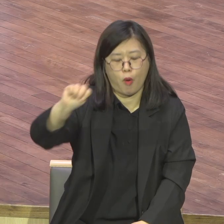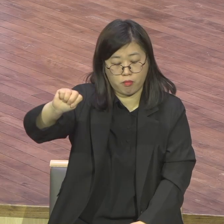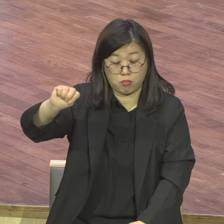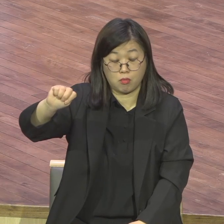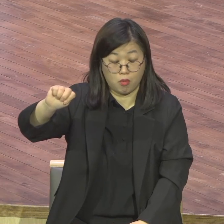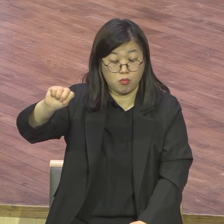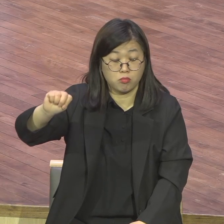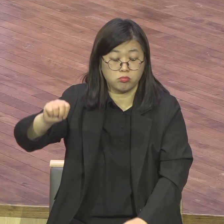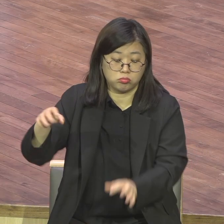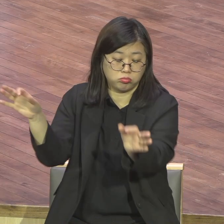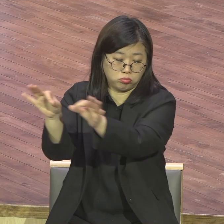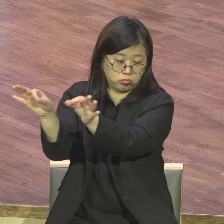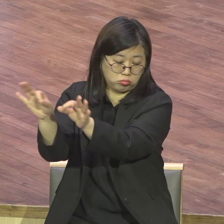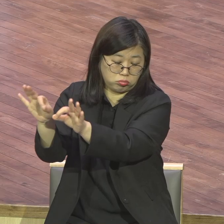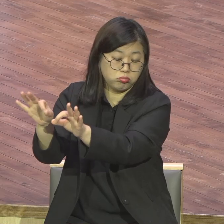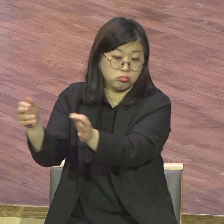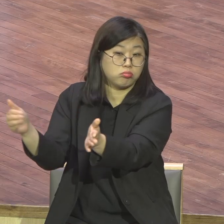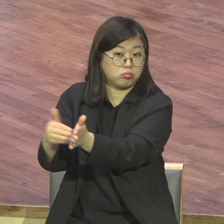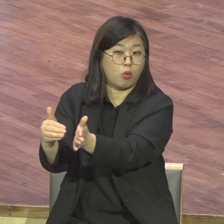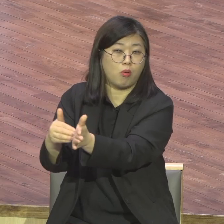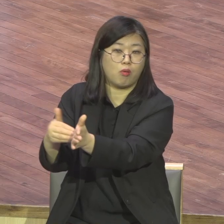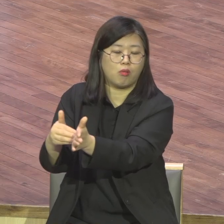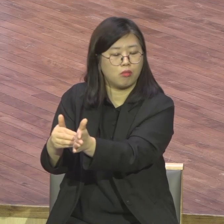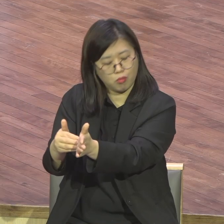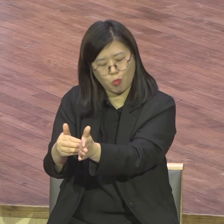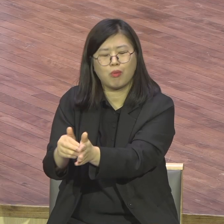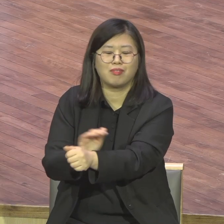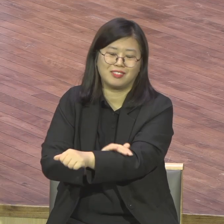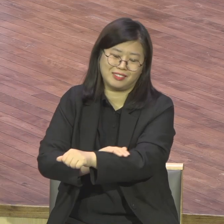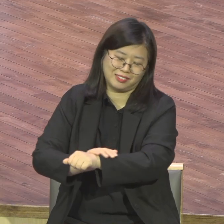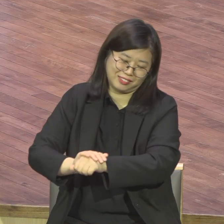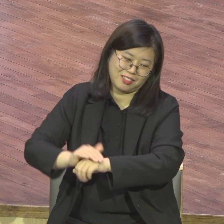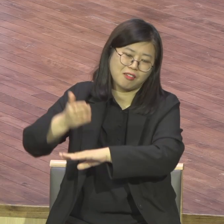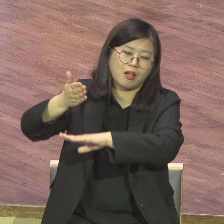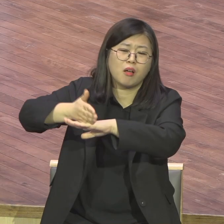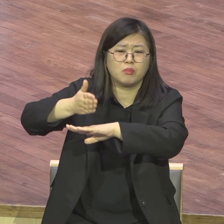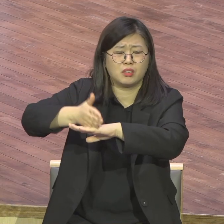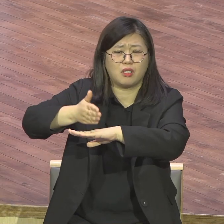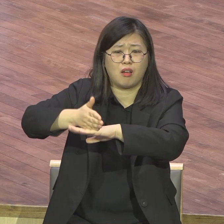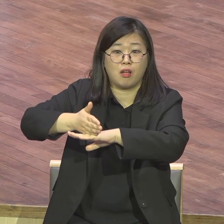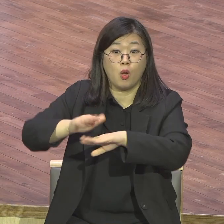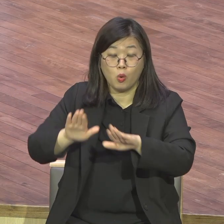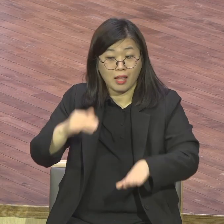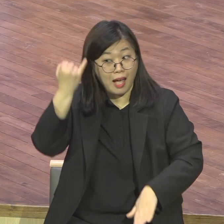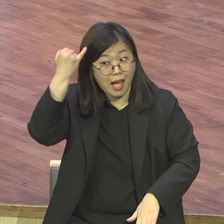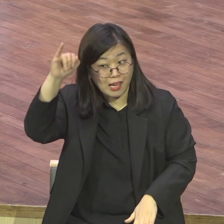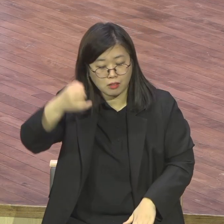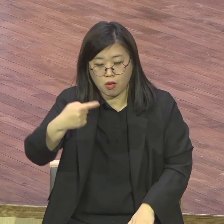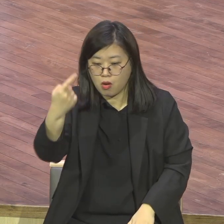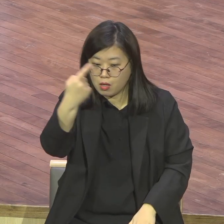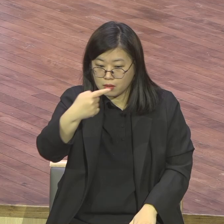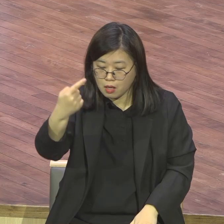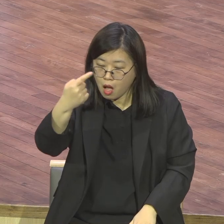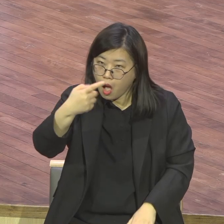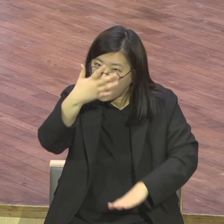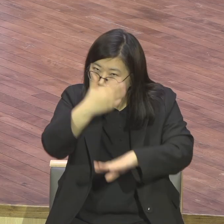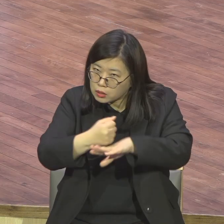이렇게 아이디어도 잘 내고 해가지고 그렇게 성도들이 마지막 미션을 실현할 수 있도록 잘 이렇게 도와주고 있어요. 너무